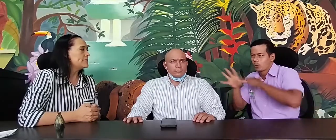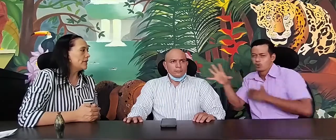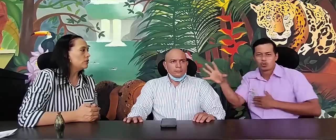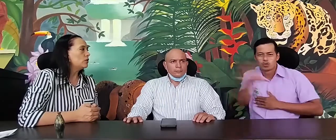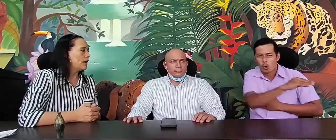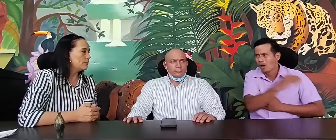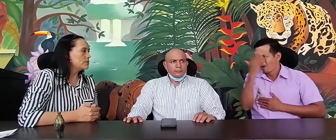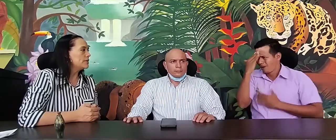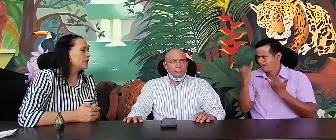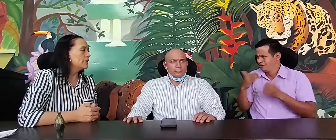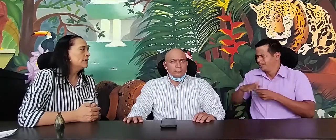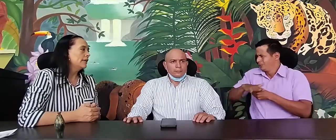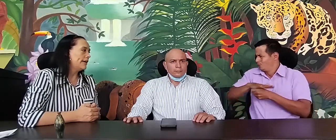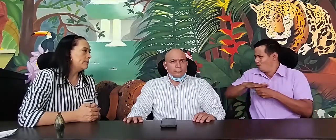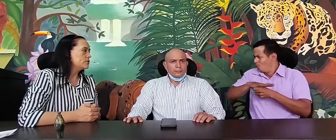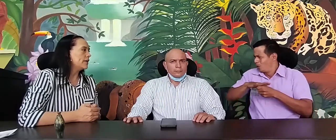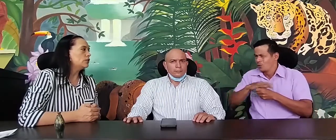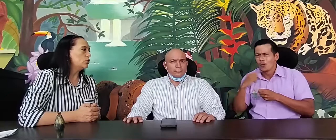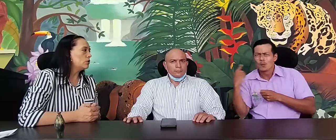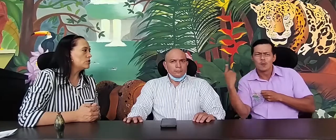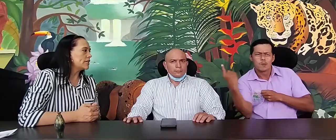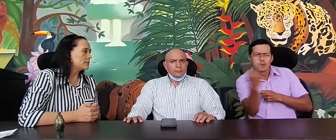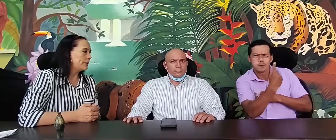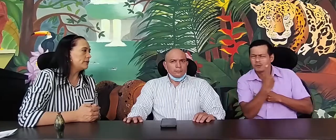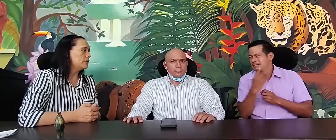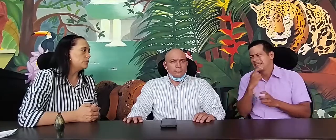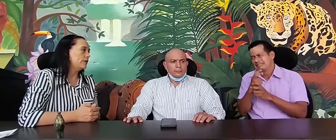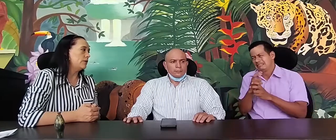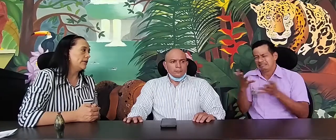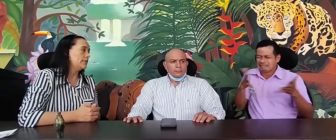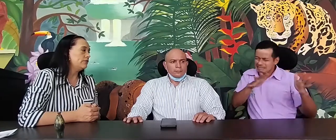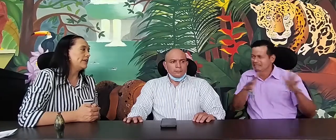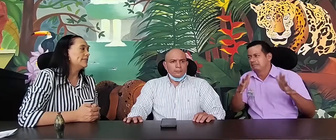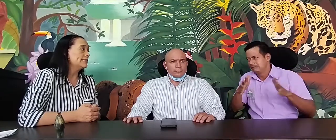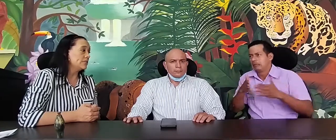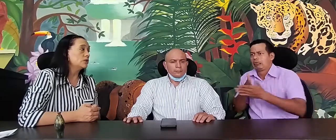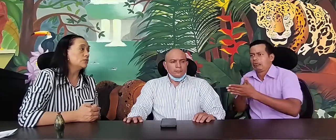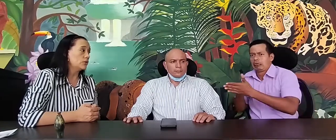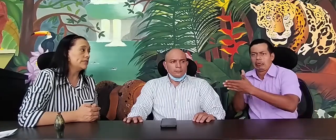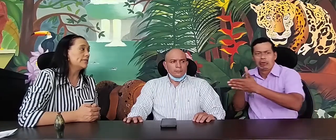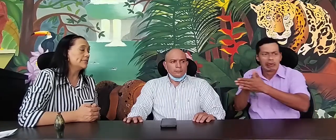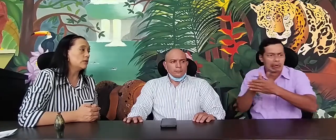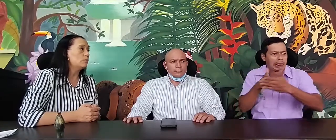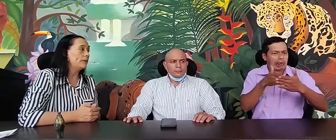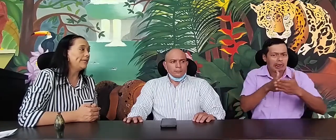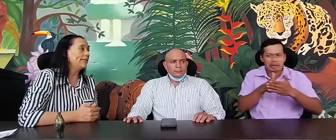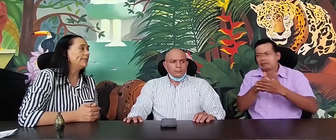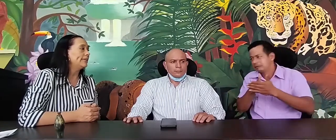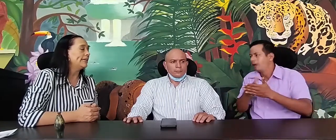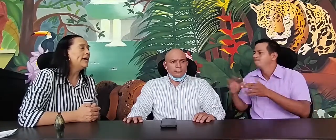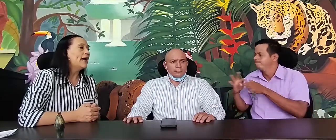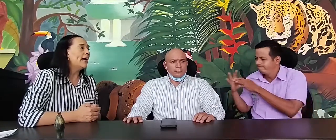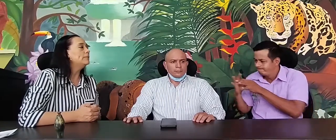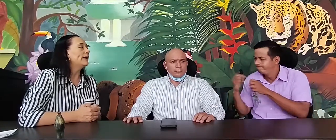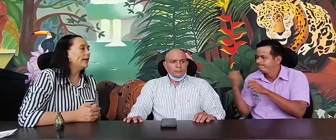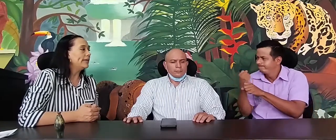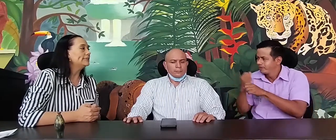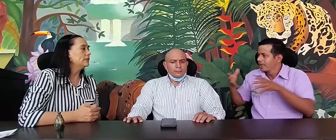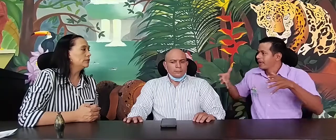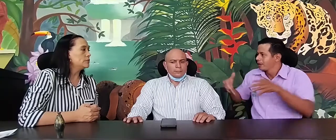haciendo cambios y tenemos que todos los aspectos, pero diferentes situaciones que se compliquen y que hay barreras que no nos